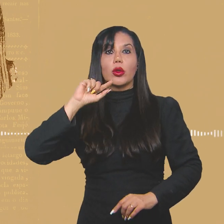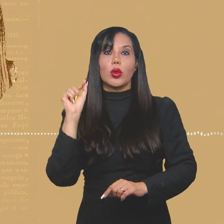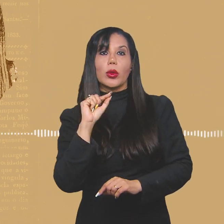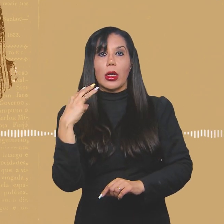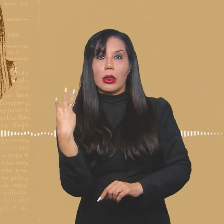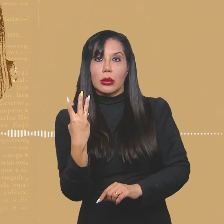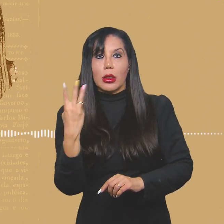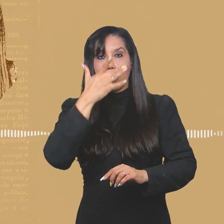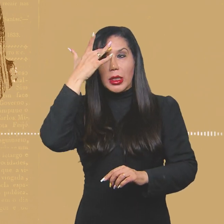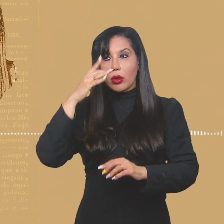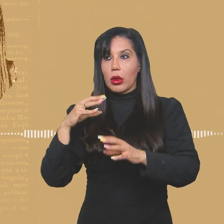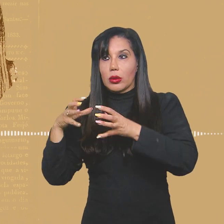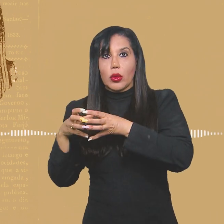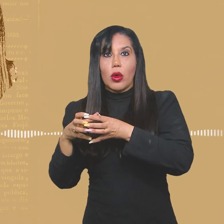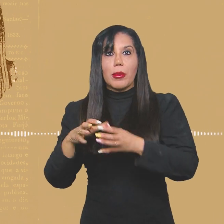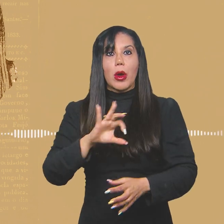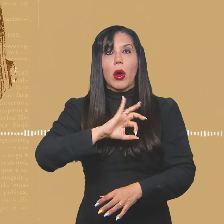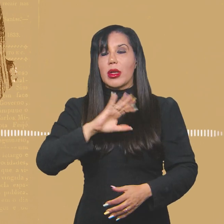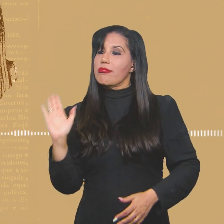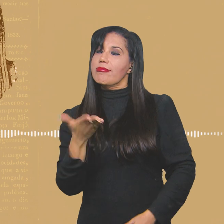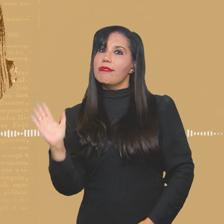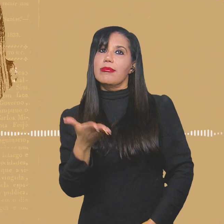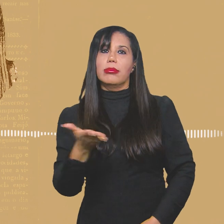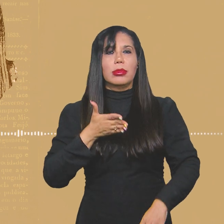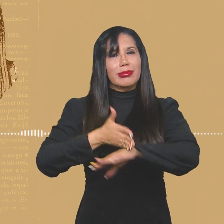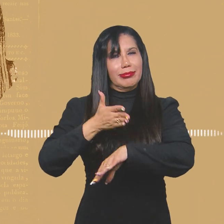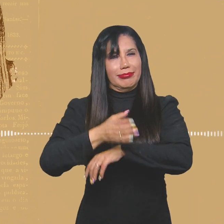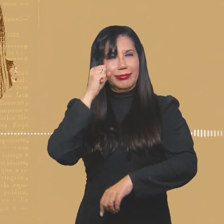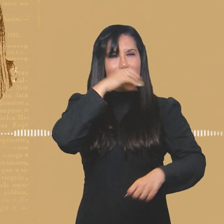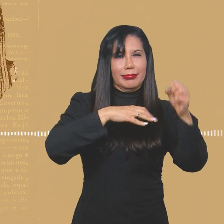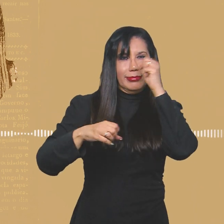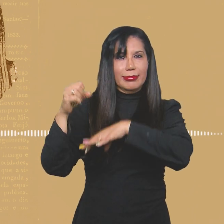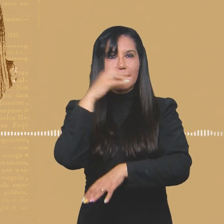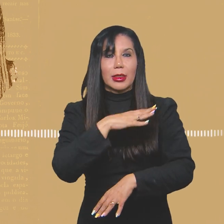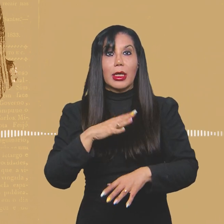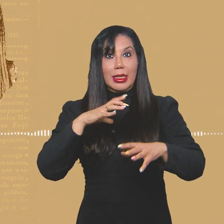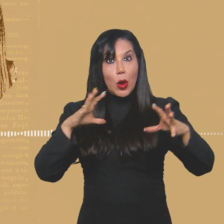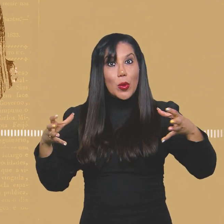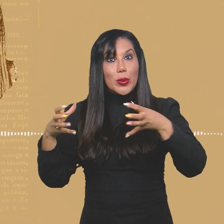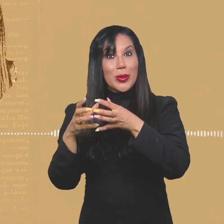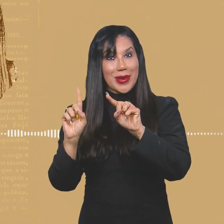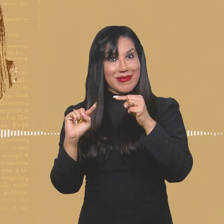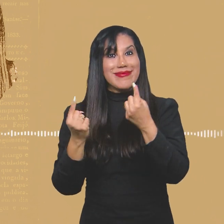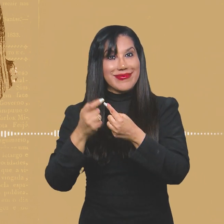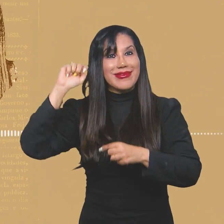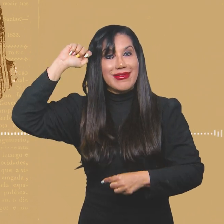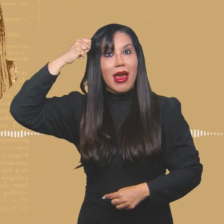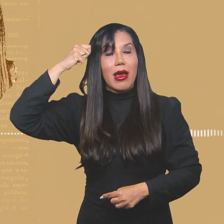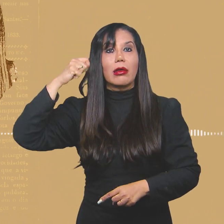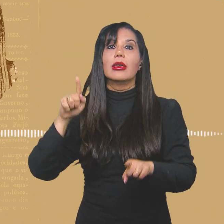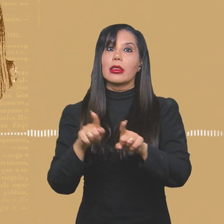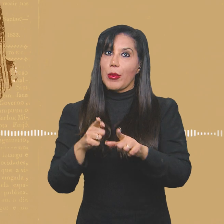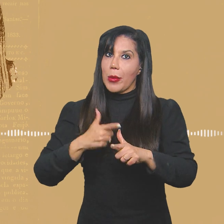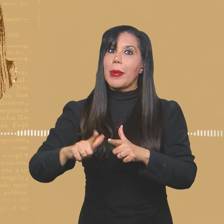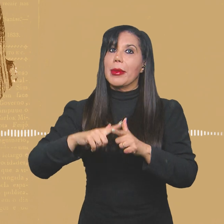e já vinha um policial e dizia circulando, circulando. E o fato de se reunirem negros era mais um